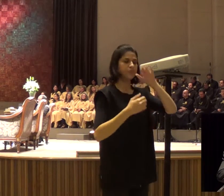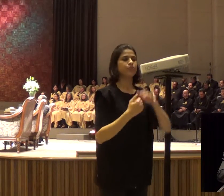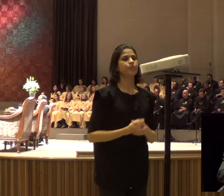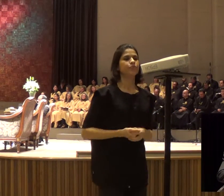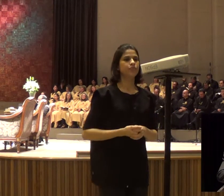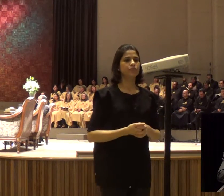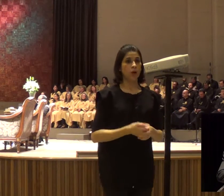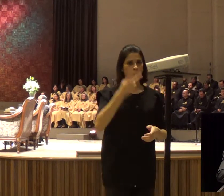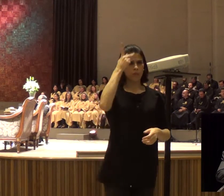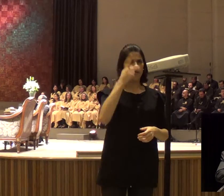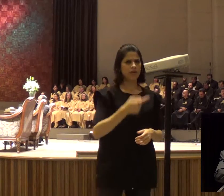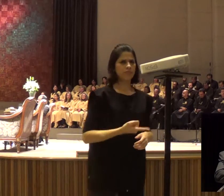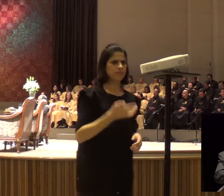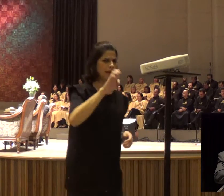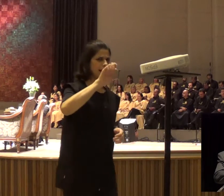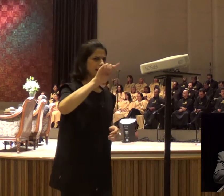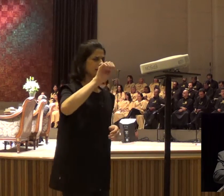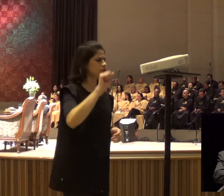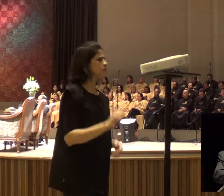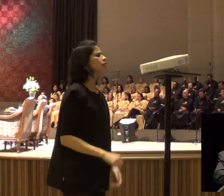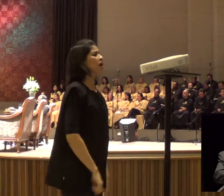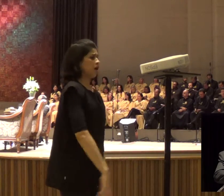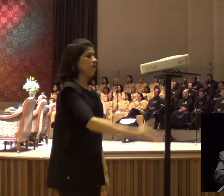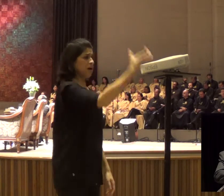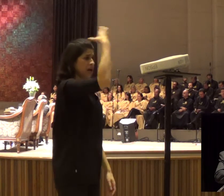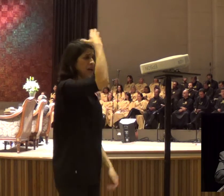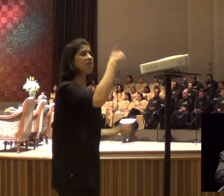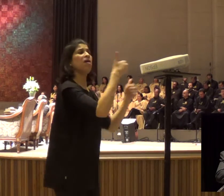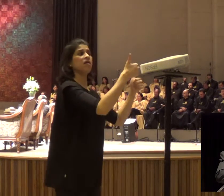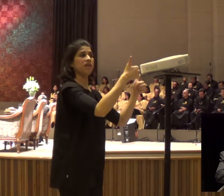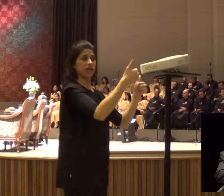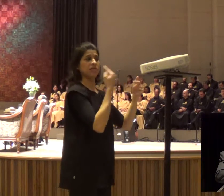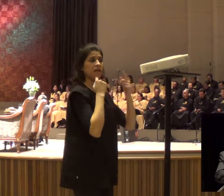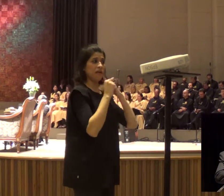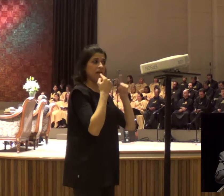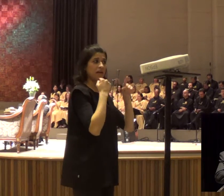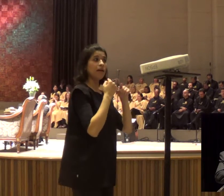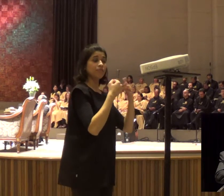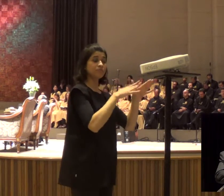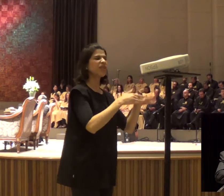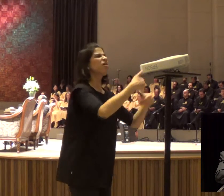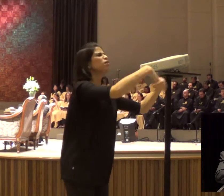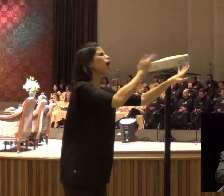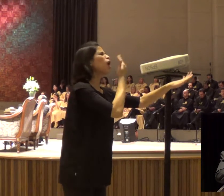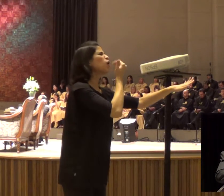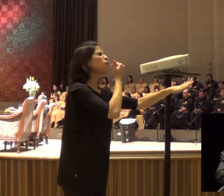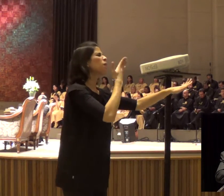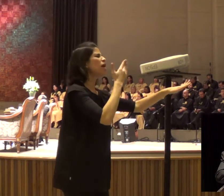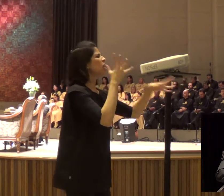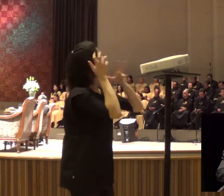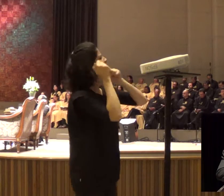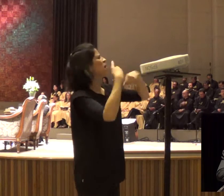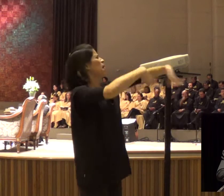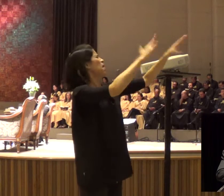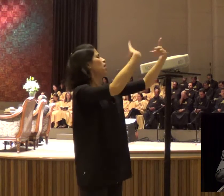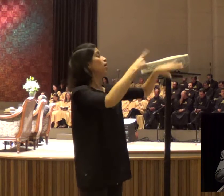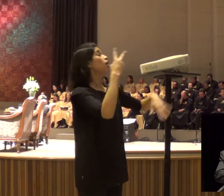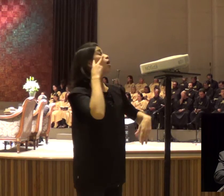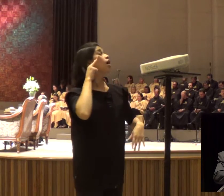a Cabe, vá comer e beber, pois já ouço o barulho de chuva pesada, e então a Cabe foi comer e beber,